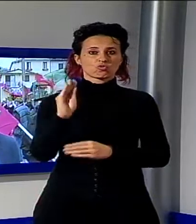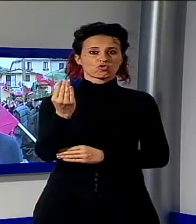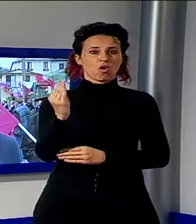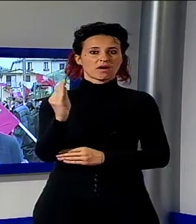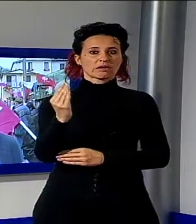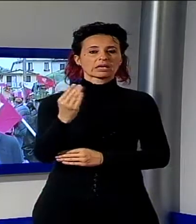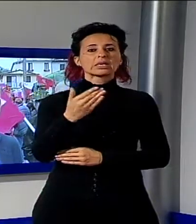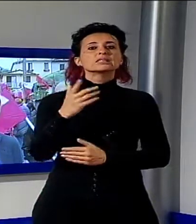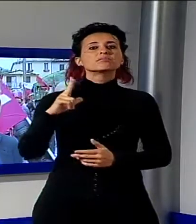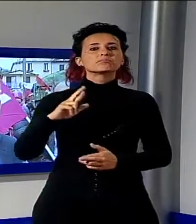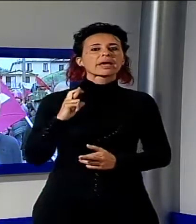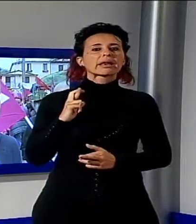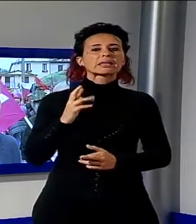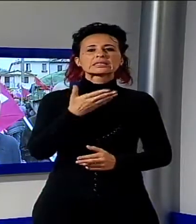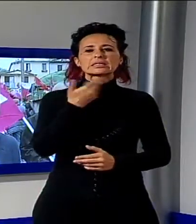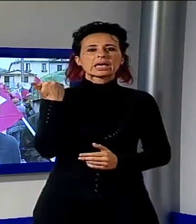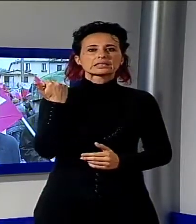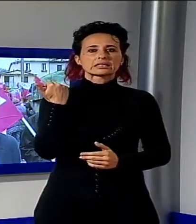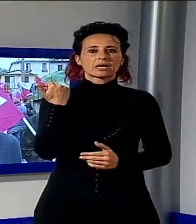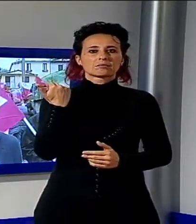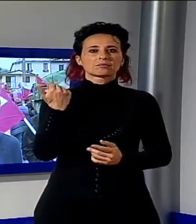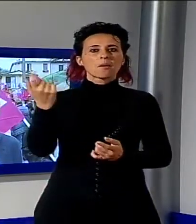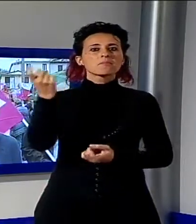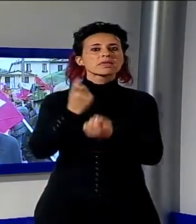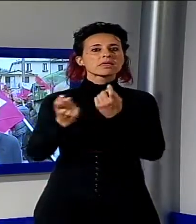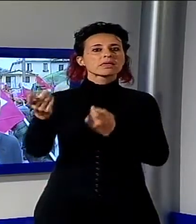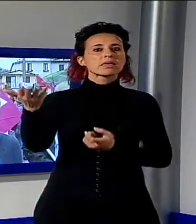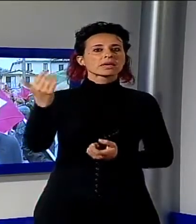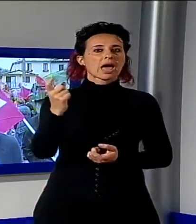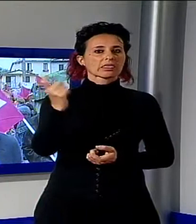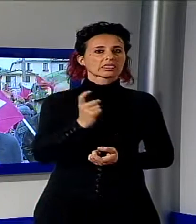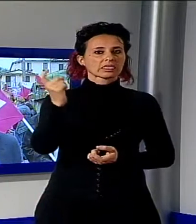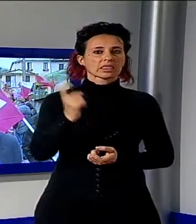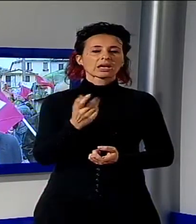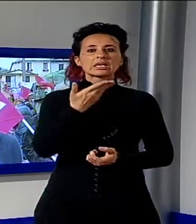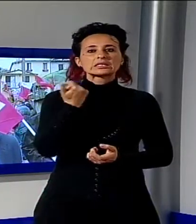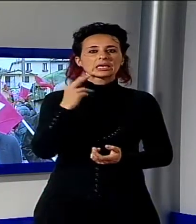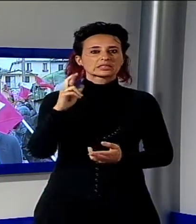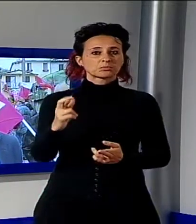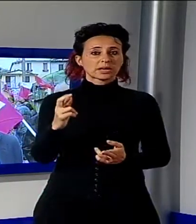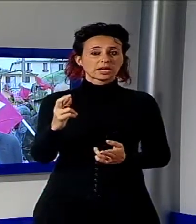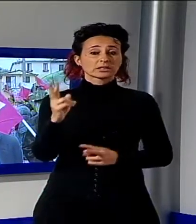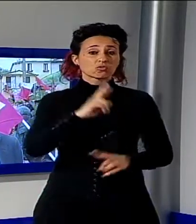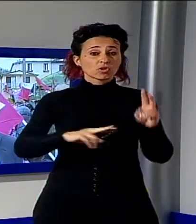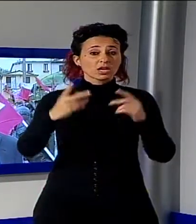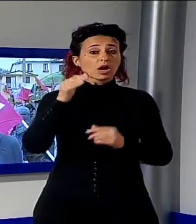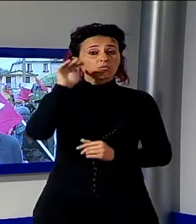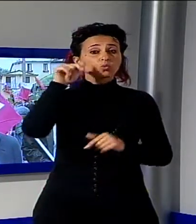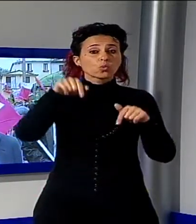centinaia di migliaia di emigranti che vivono in condizioni disperate e cercano un futuro in questo Paese e gli viene negato, ci sono milioni di pensionati che vivono al limite